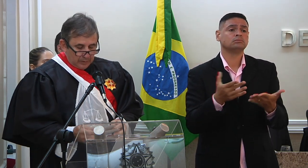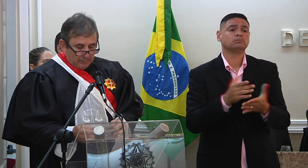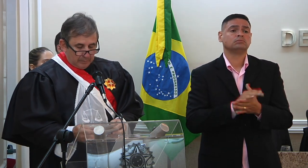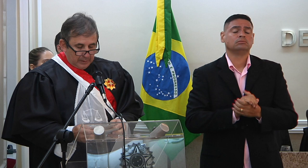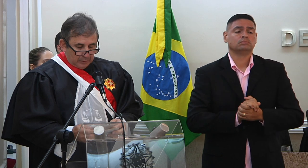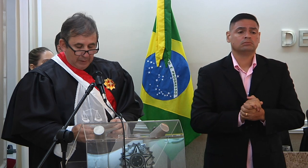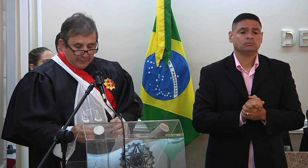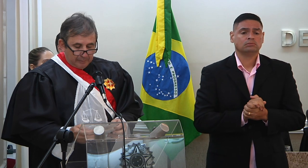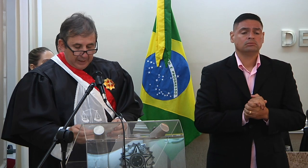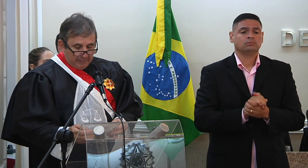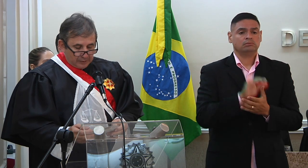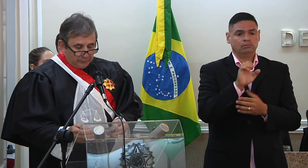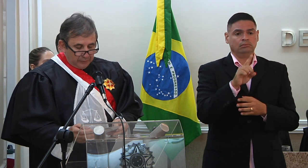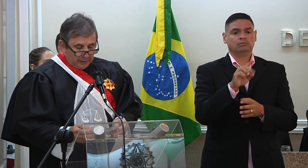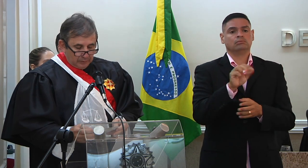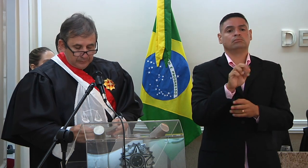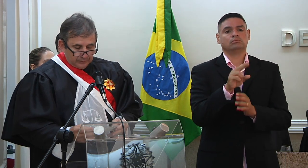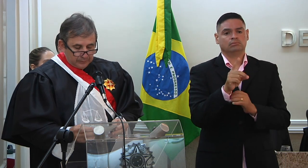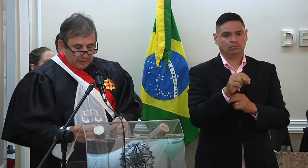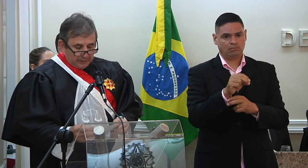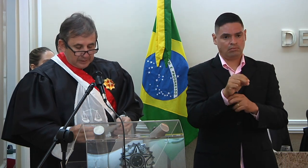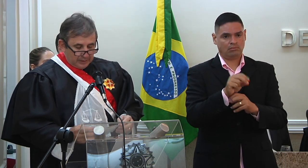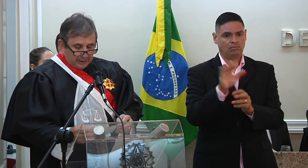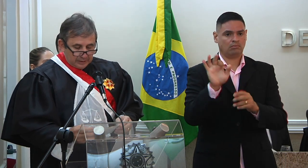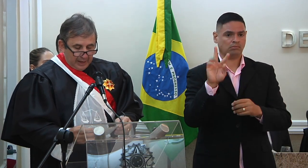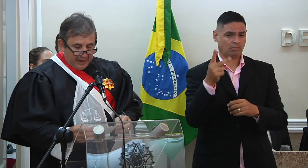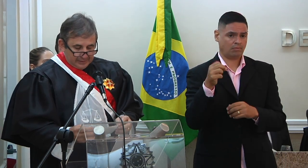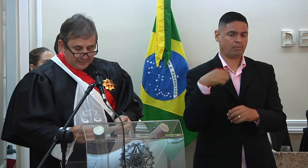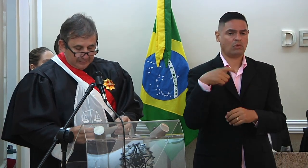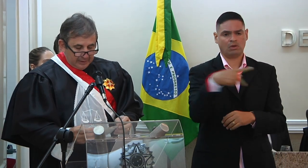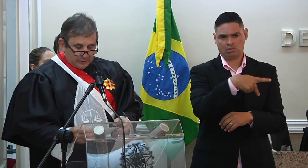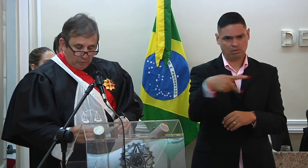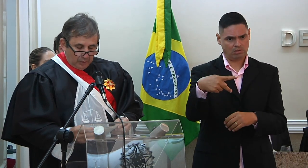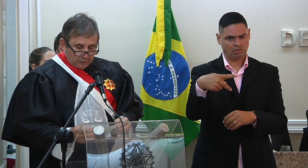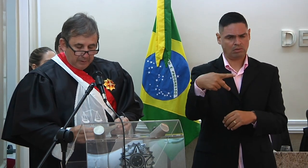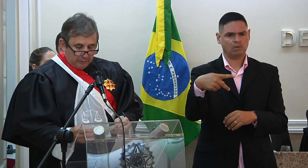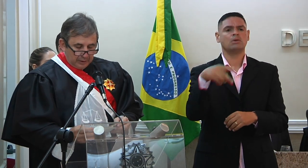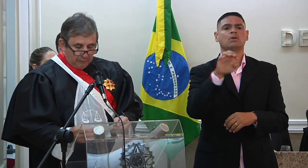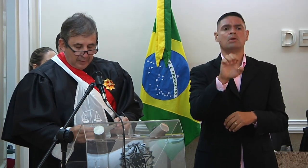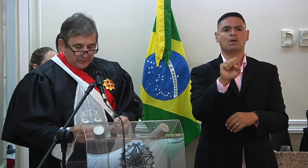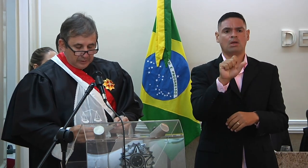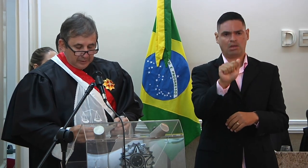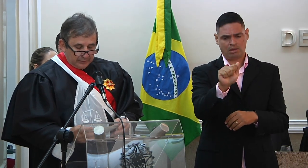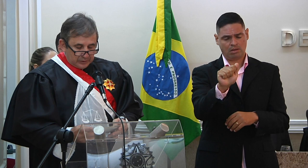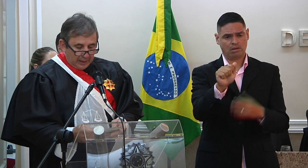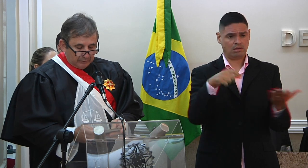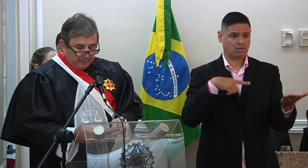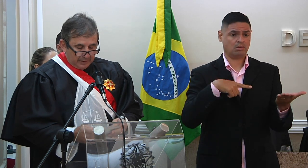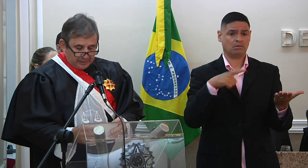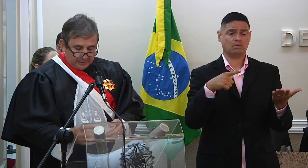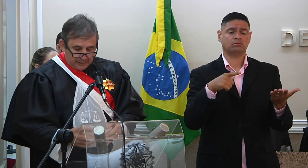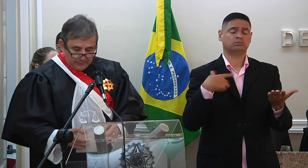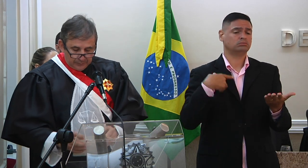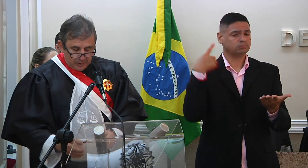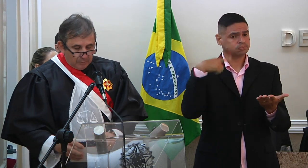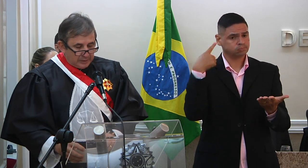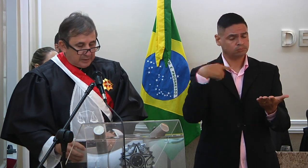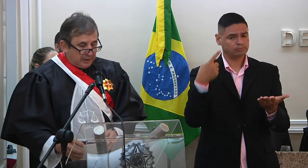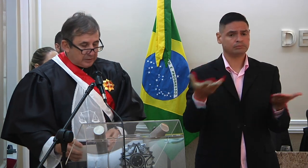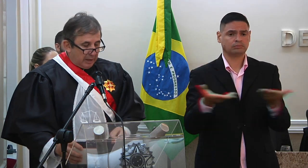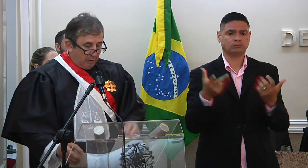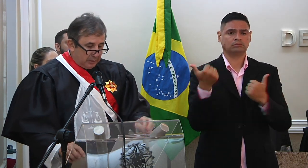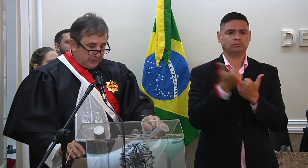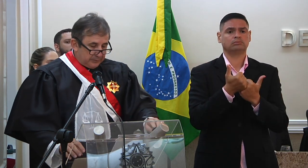Eduardo Pragmácio Filho, presidente da ESA, Escola Superior da Advocacia, neste ato representando